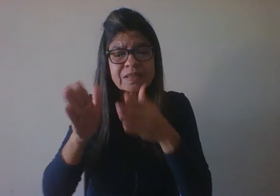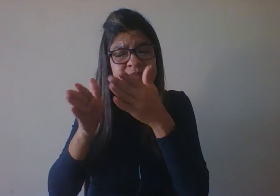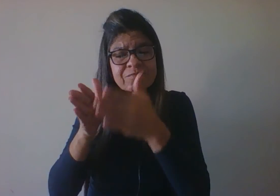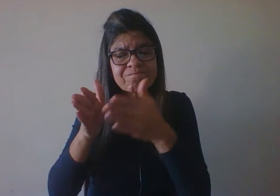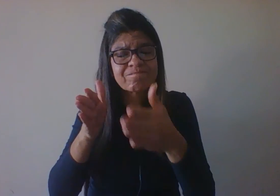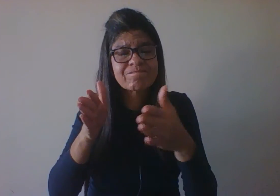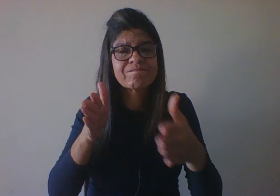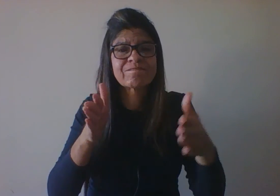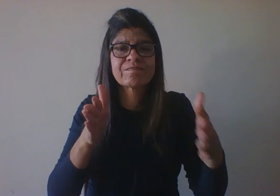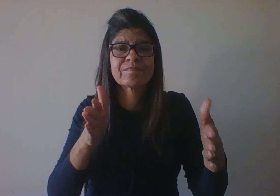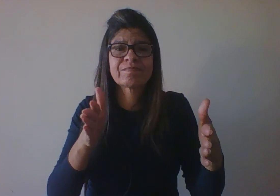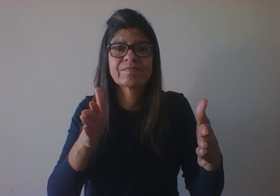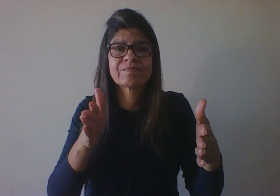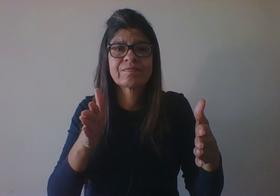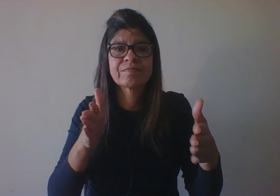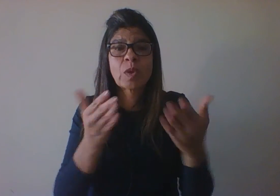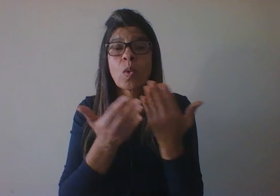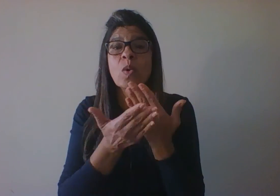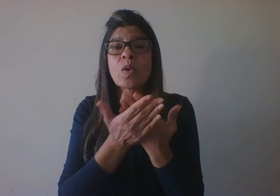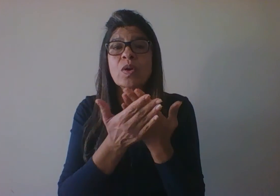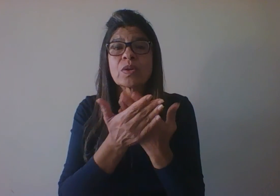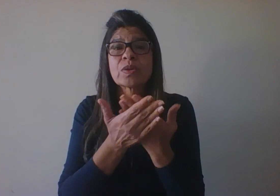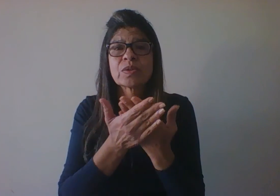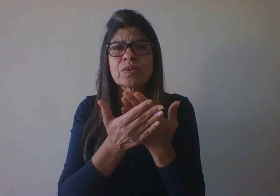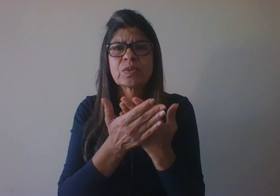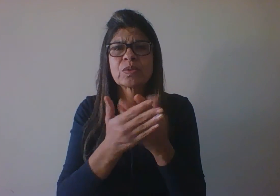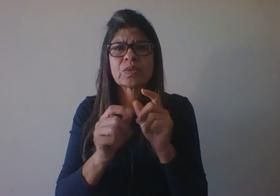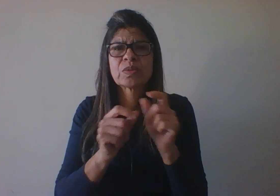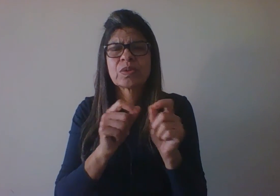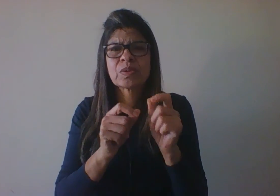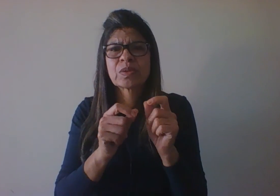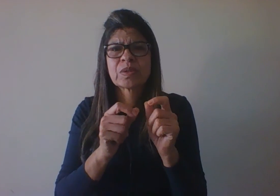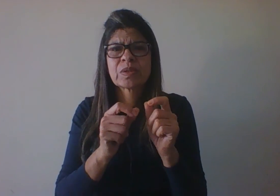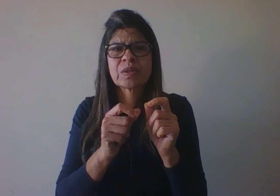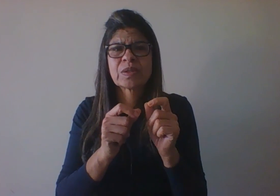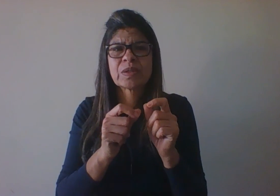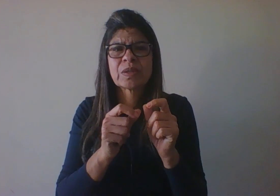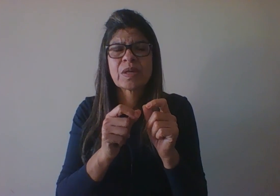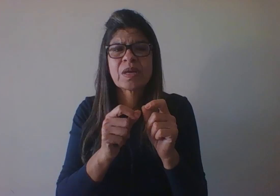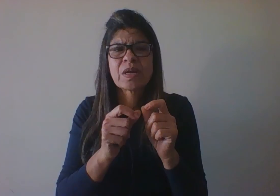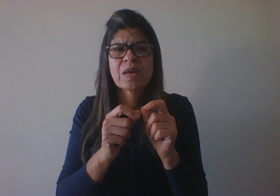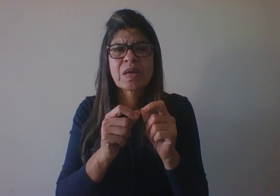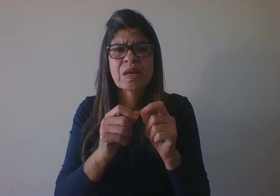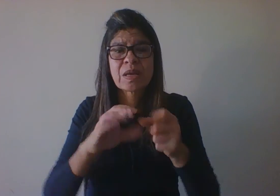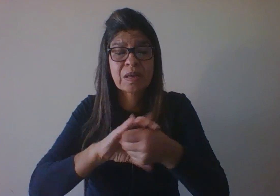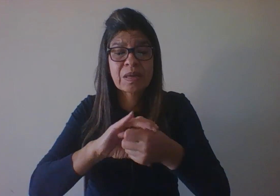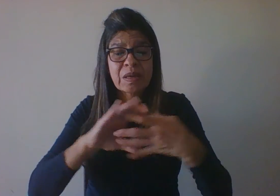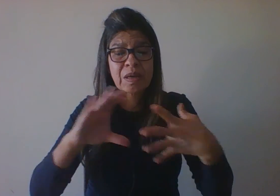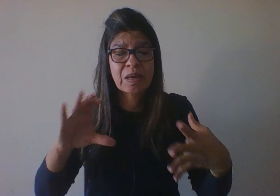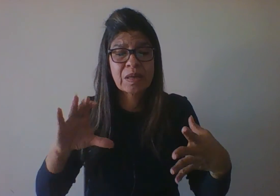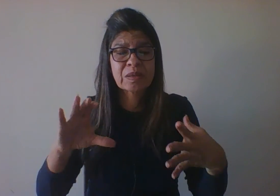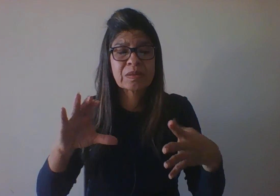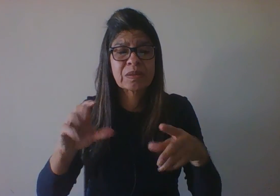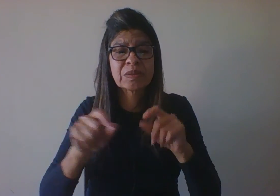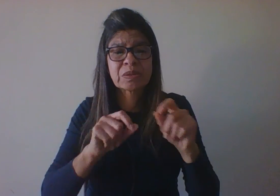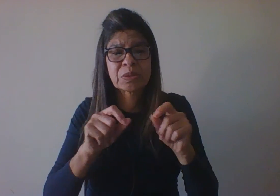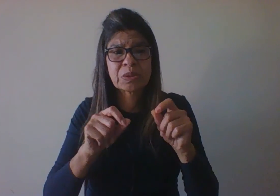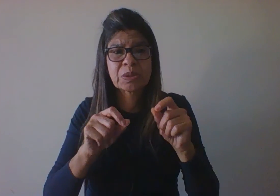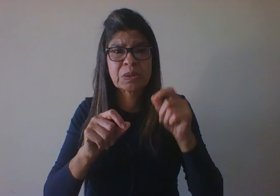caracterizado por um pluralismo teórico. Quer dizer, não há somente uma única